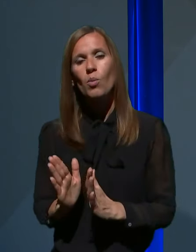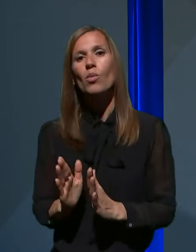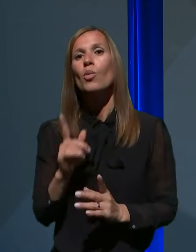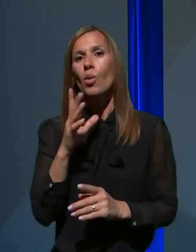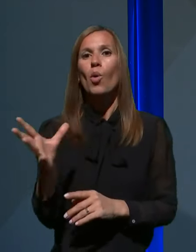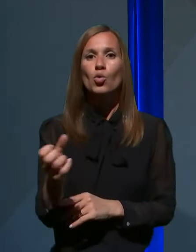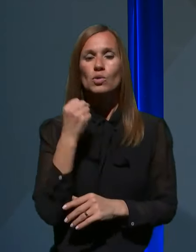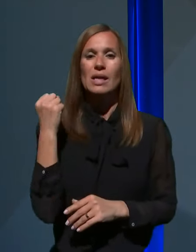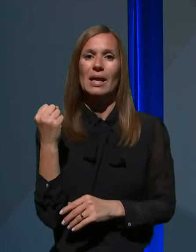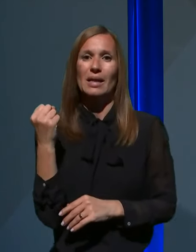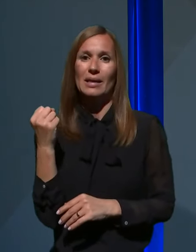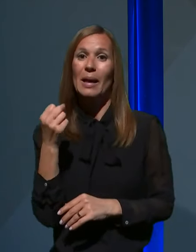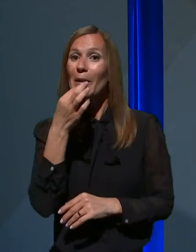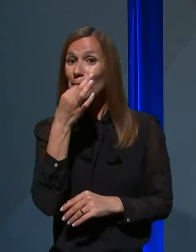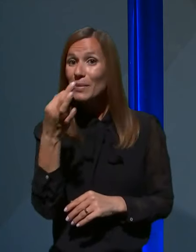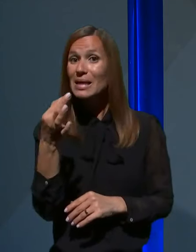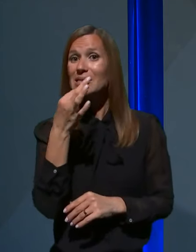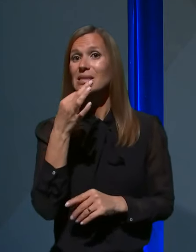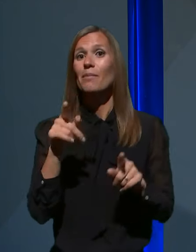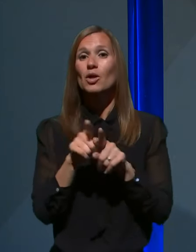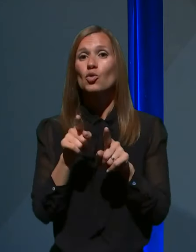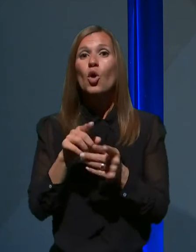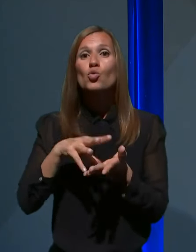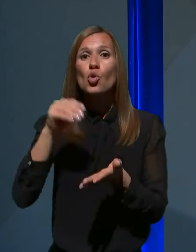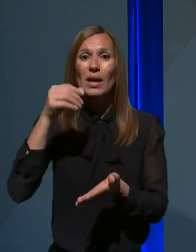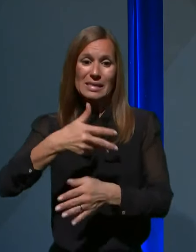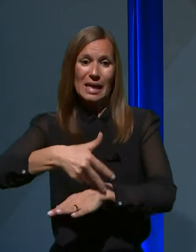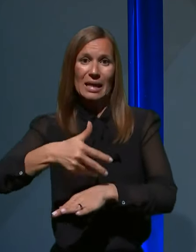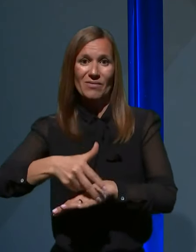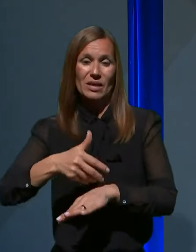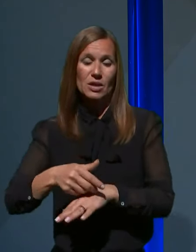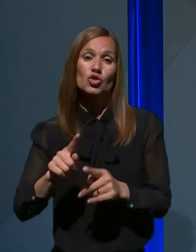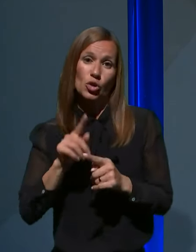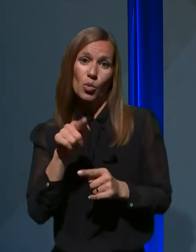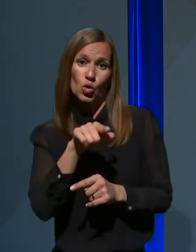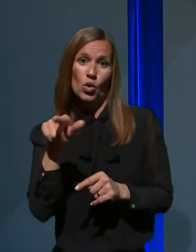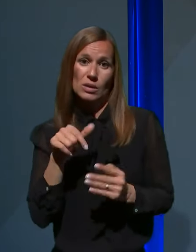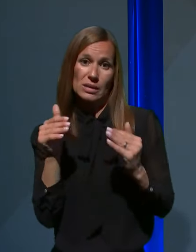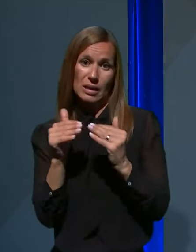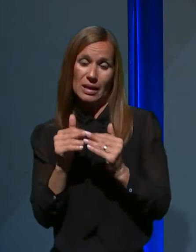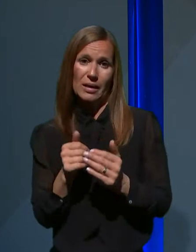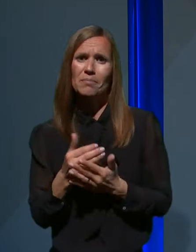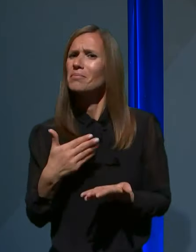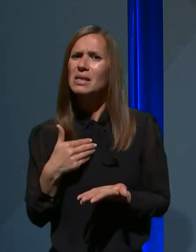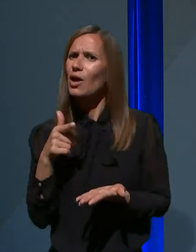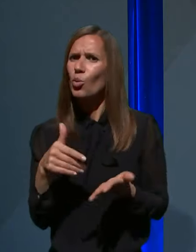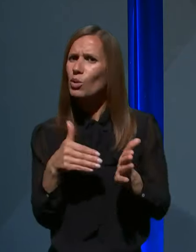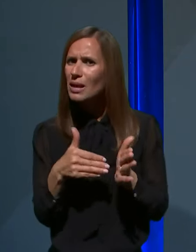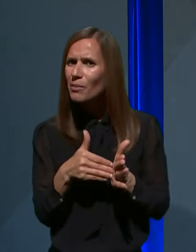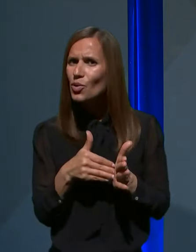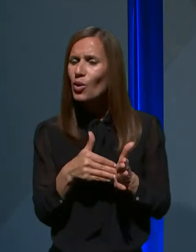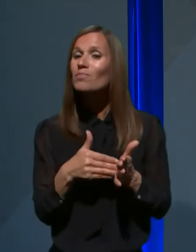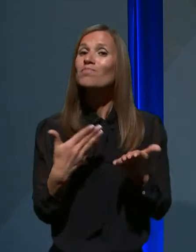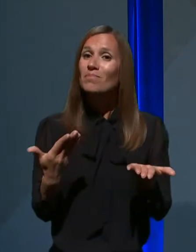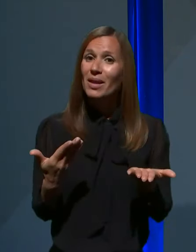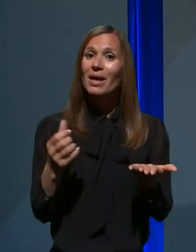bris in tudi vzorec krvi, okolikor se bodo s tem strinjali. Zakaj je to potrebno? Namreč po